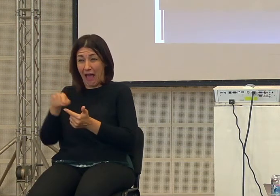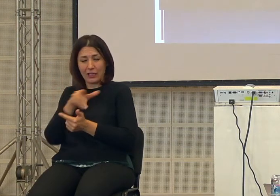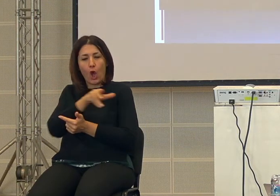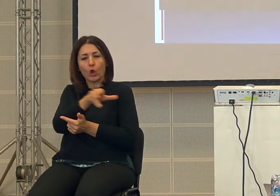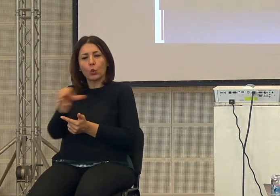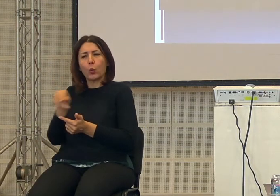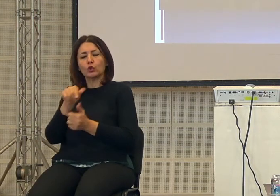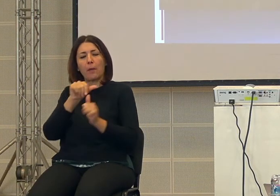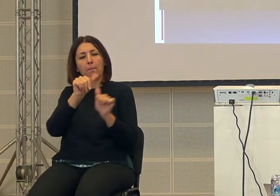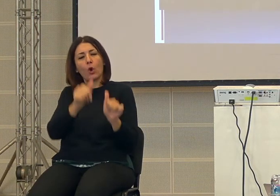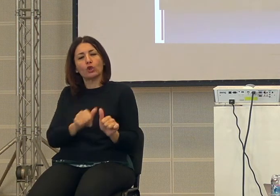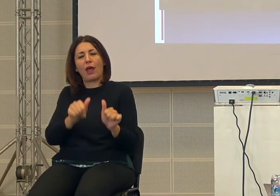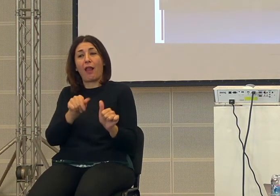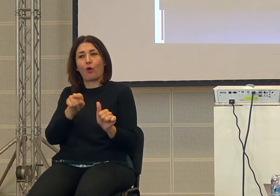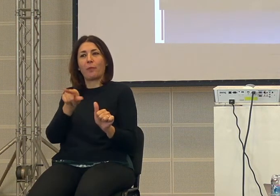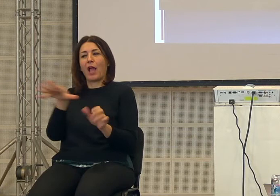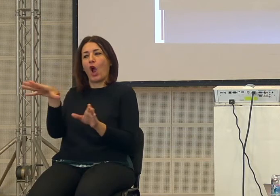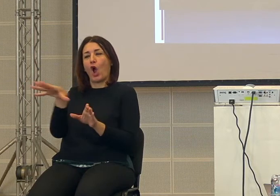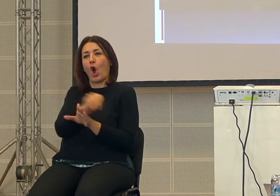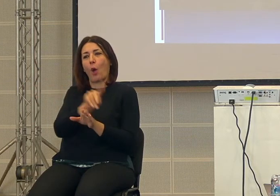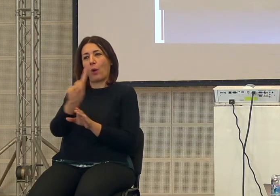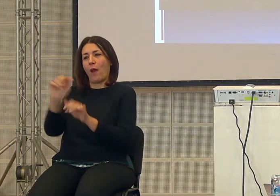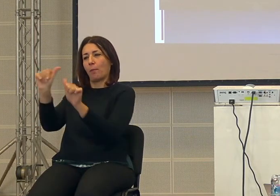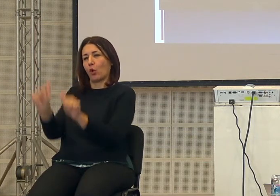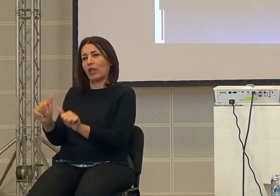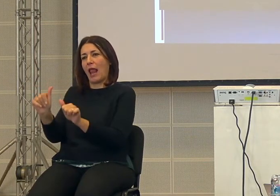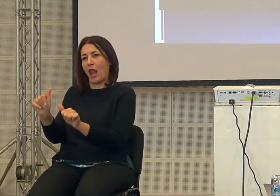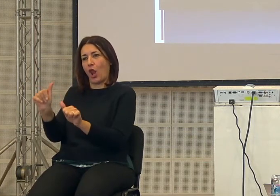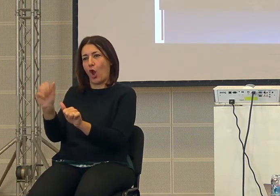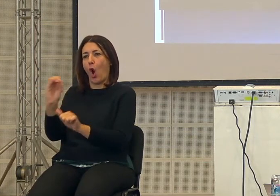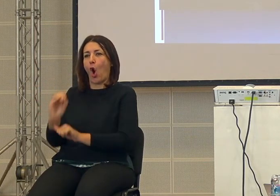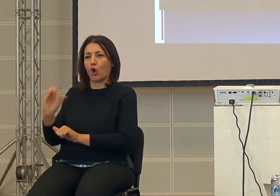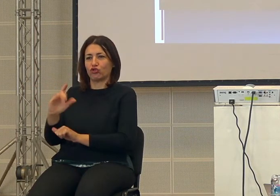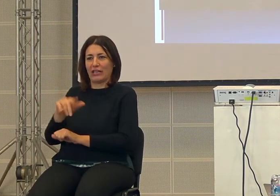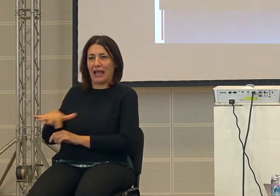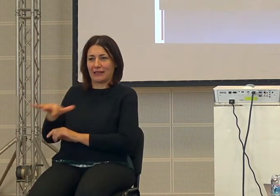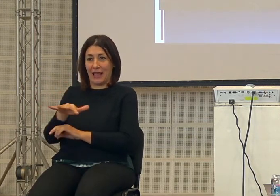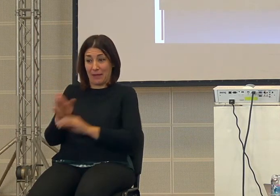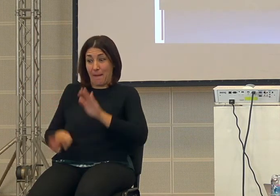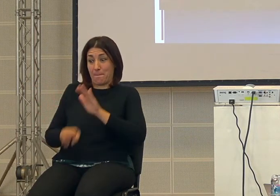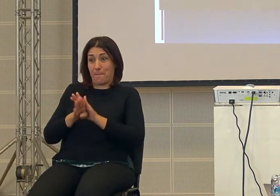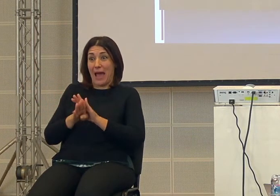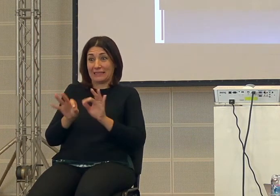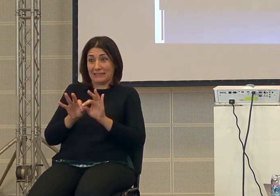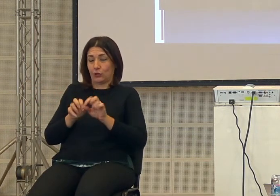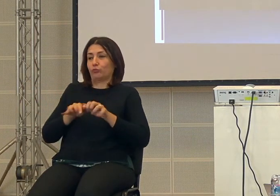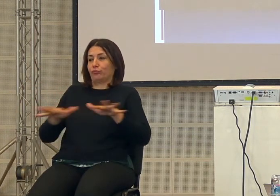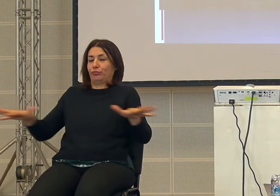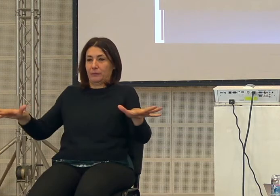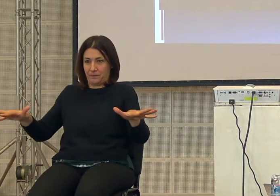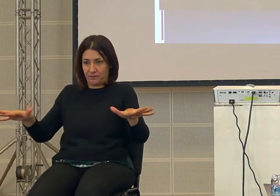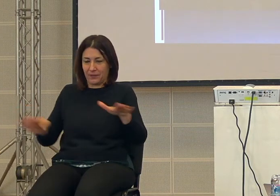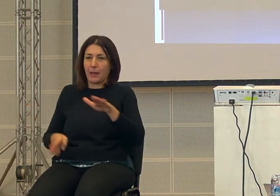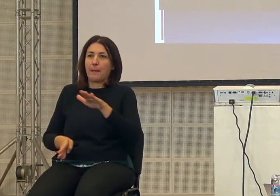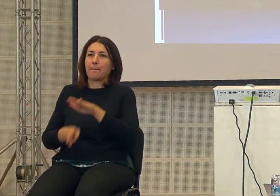sulla cultura occidentale perché c'è stata questa grande espansione tutte sono basate sulla scienza